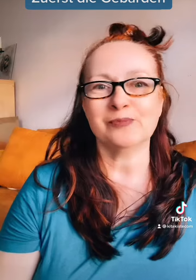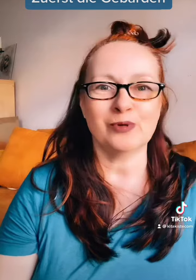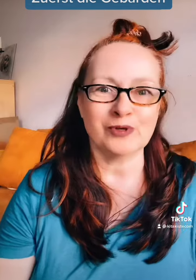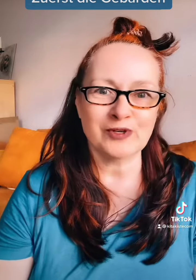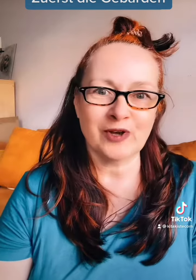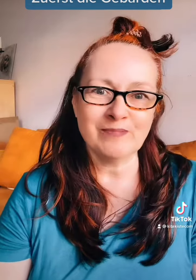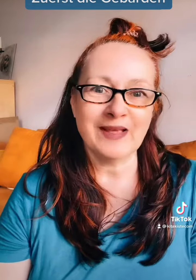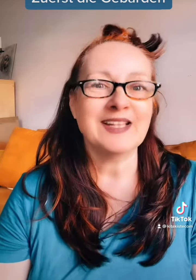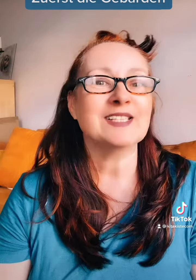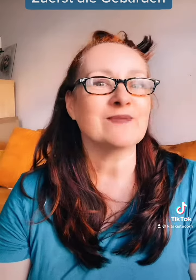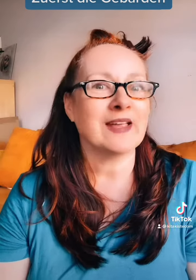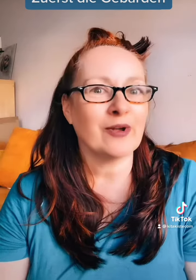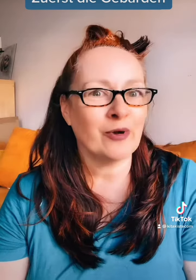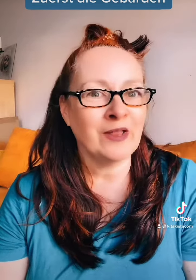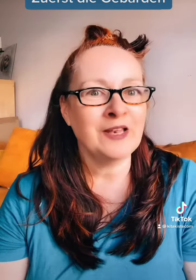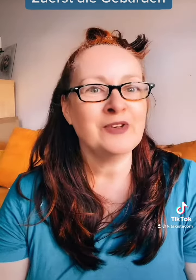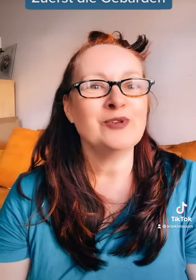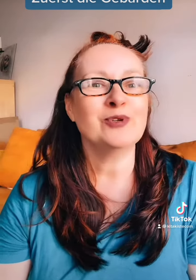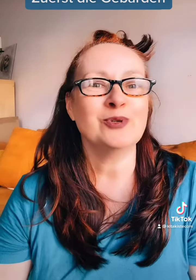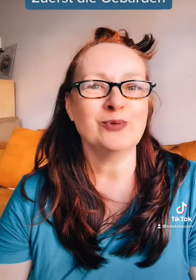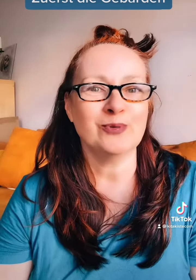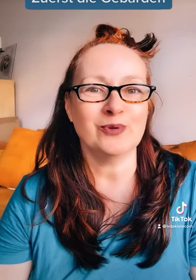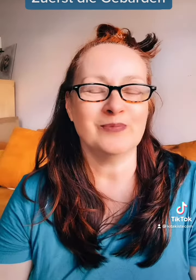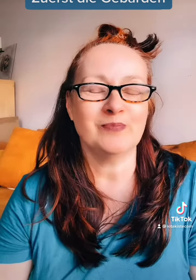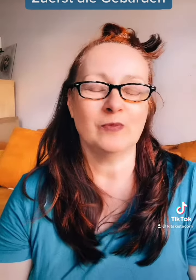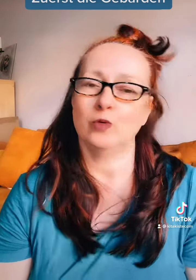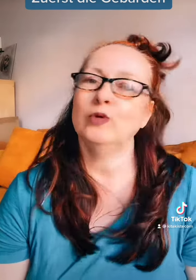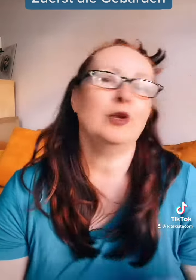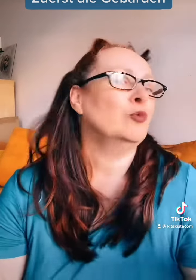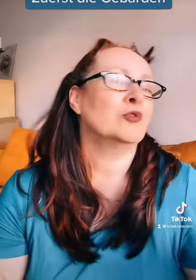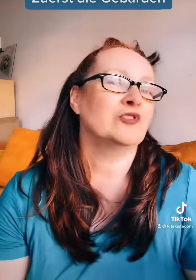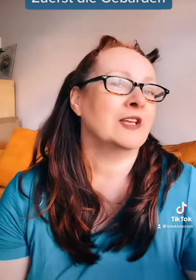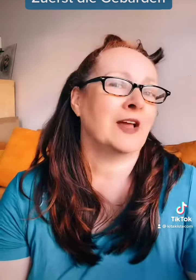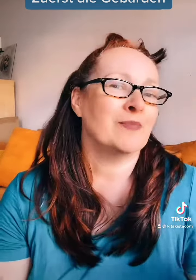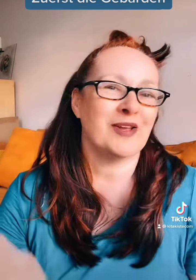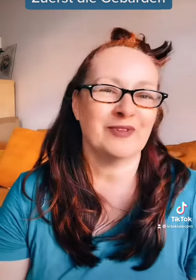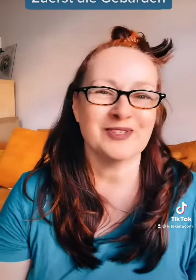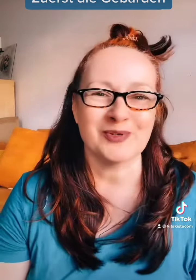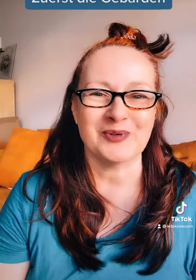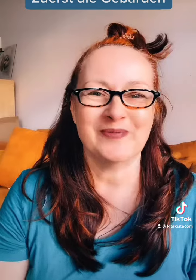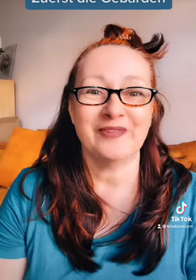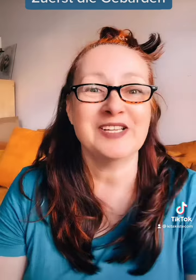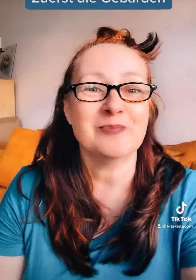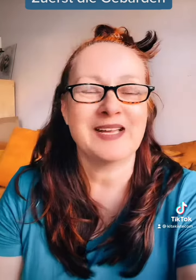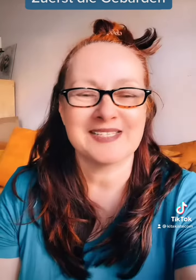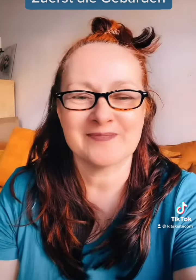.com, zwei Eulen, Schuhu. Oder du nutzt den Raum einfach so. Viel Spaß. Tschüss. Dank.